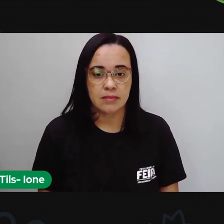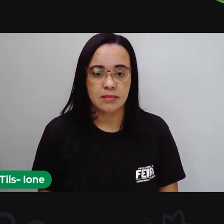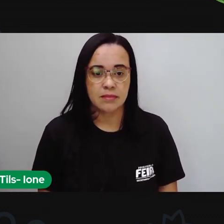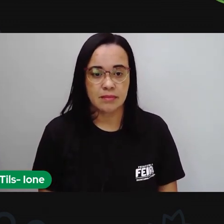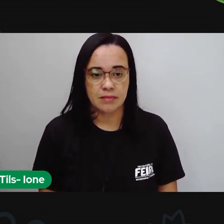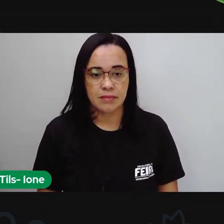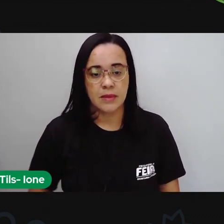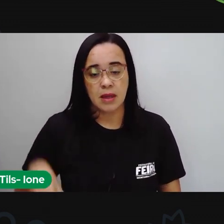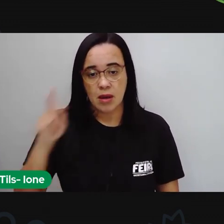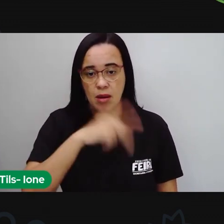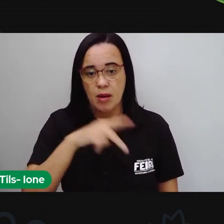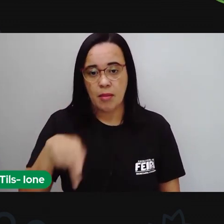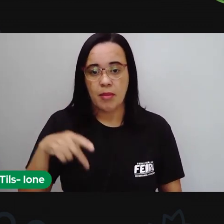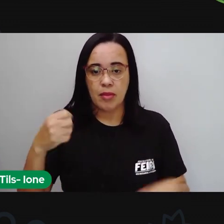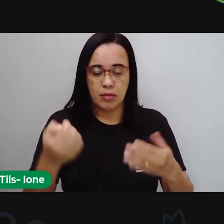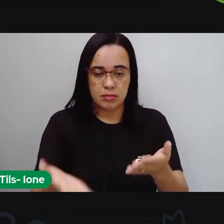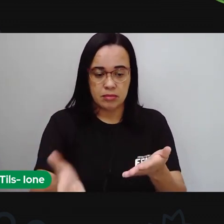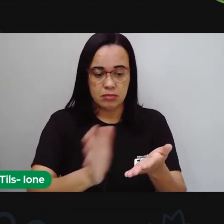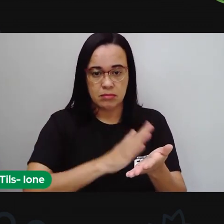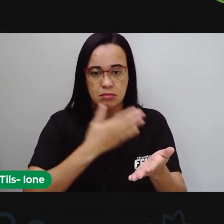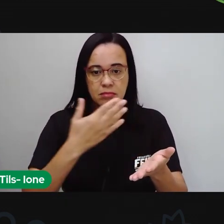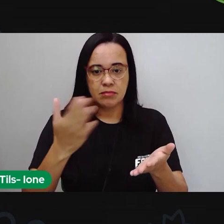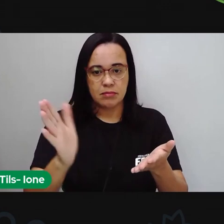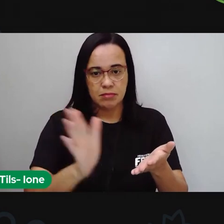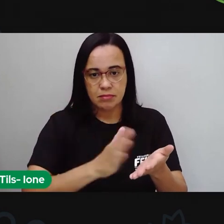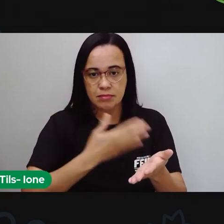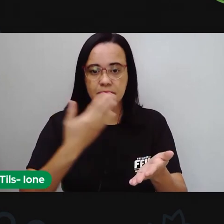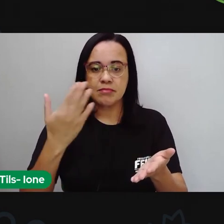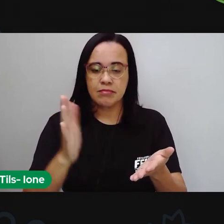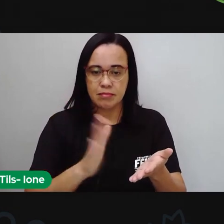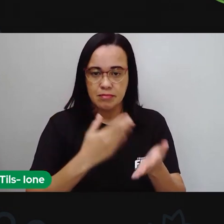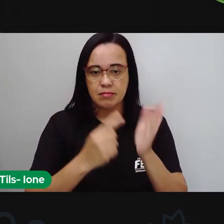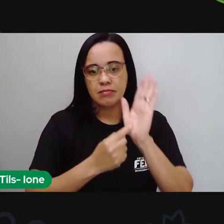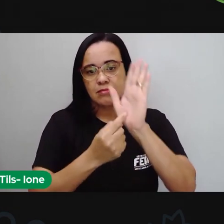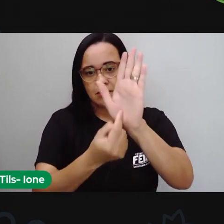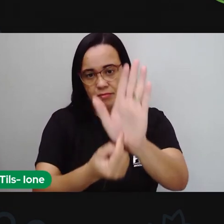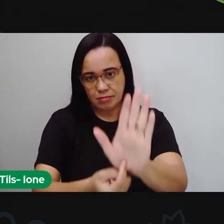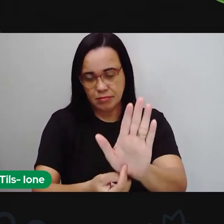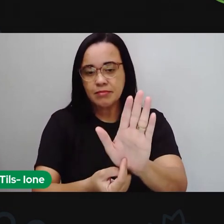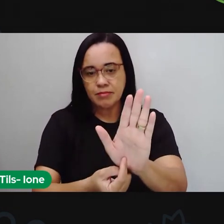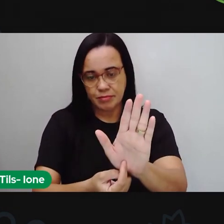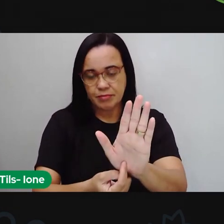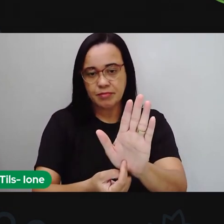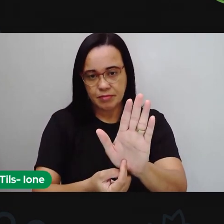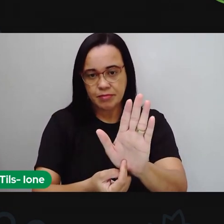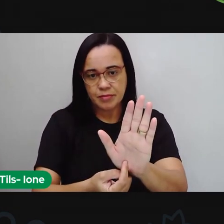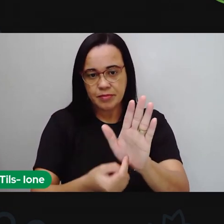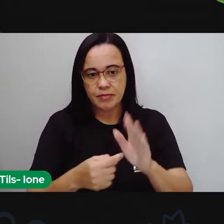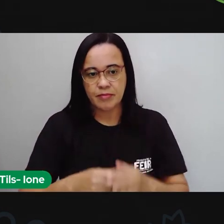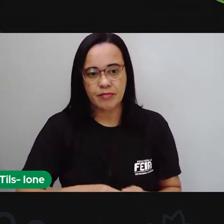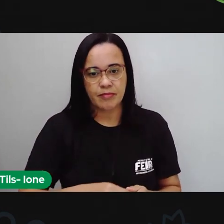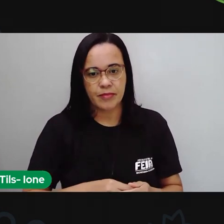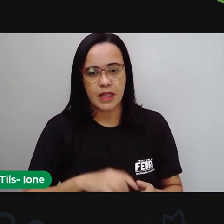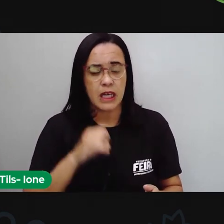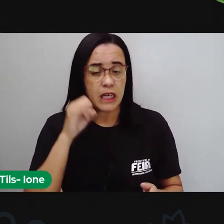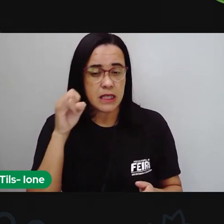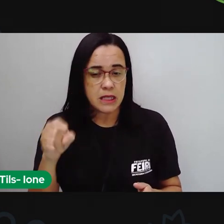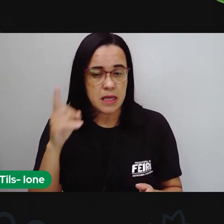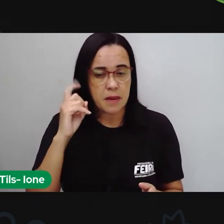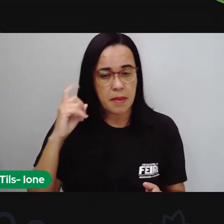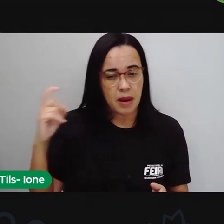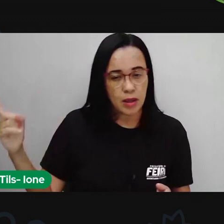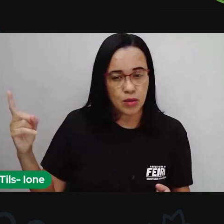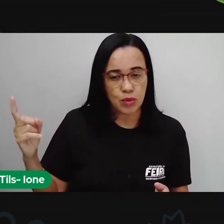A Pró tá abrindo aqui o livro, ó, para começar a leitura para vocês. Então, nesse momento aí, se tiver barulho, é de